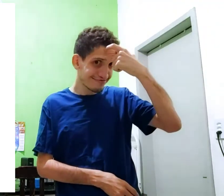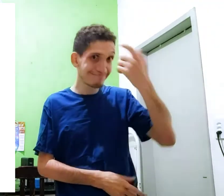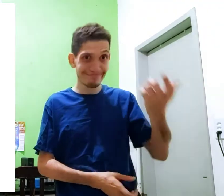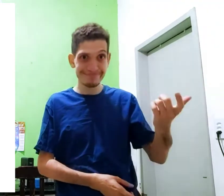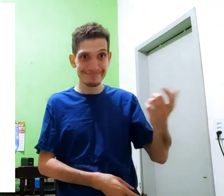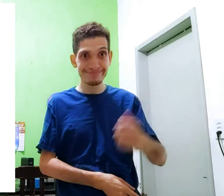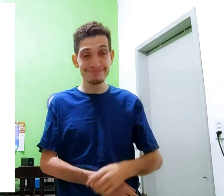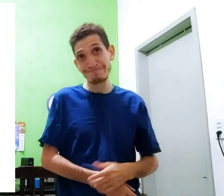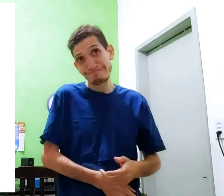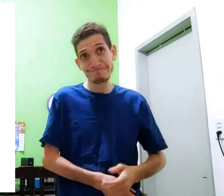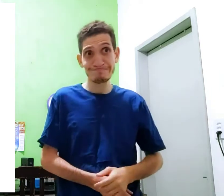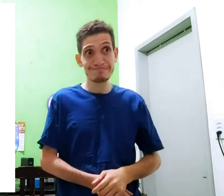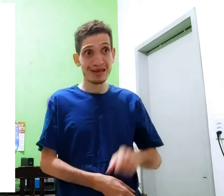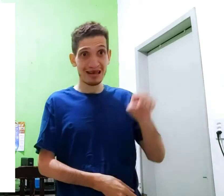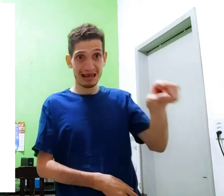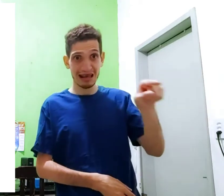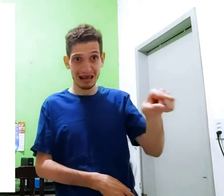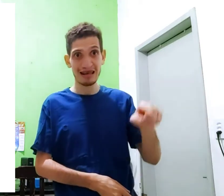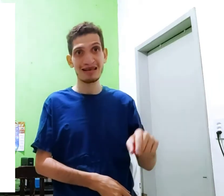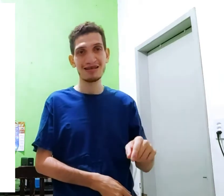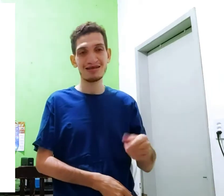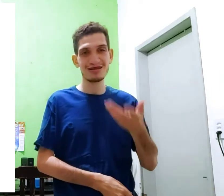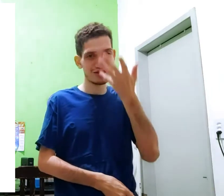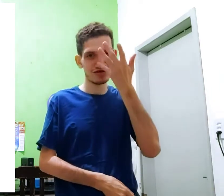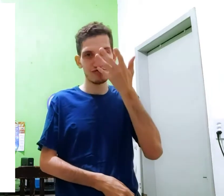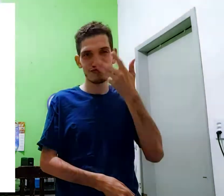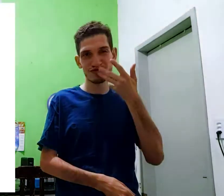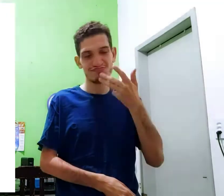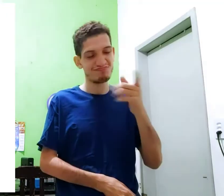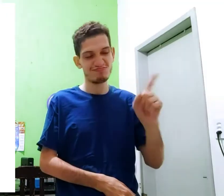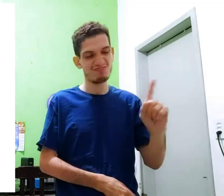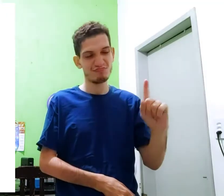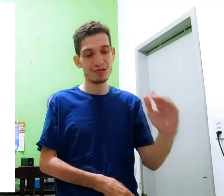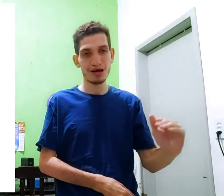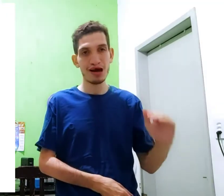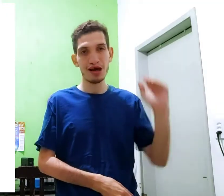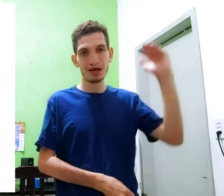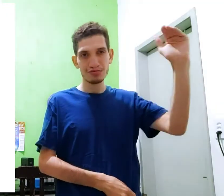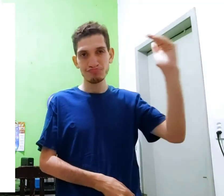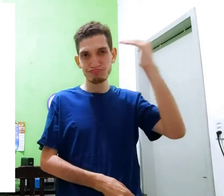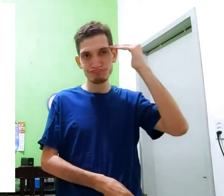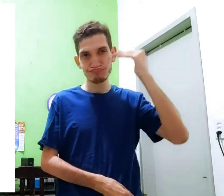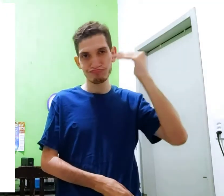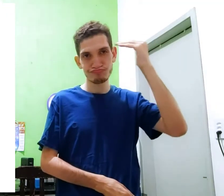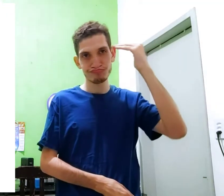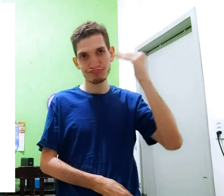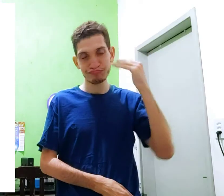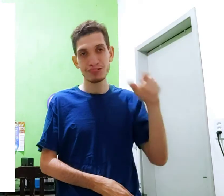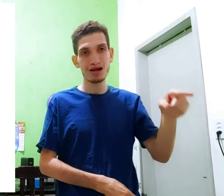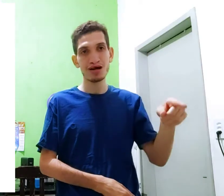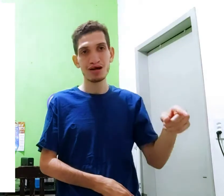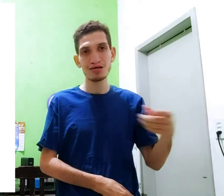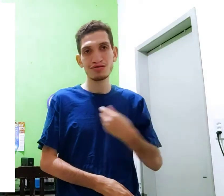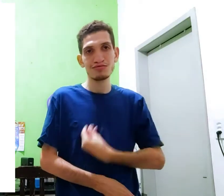consciência hum criança não adulto, adolescente